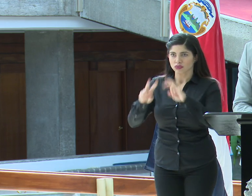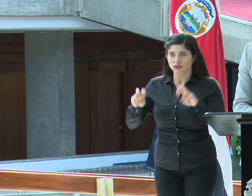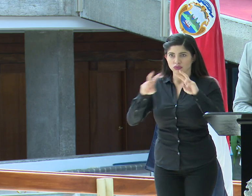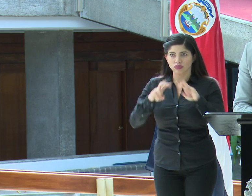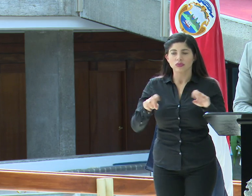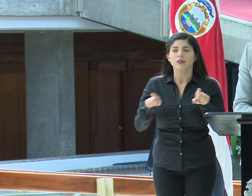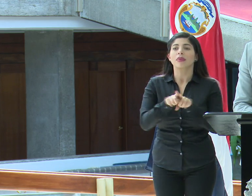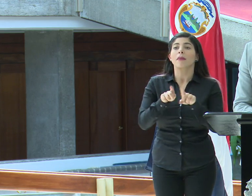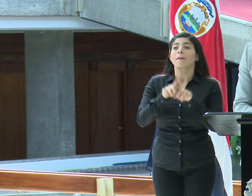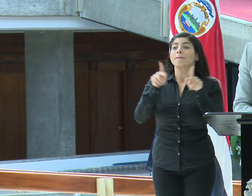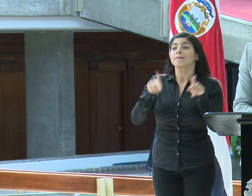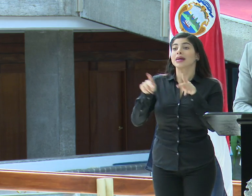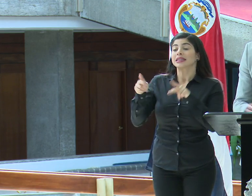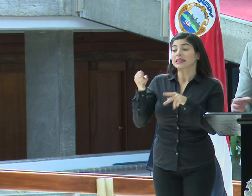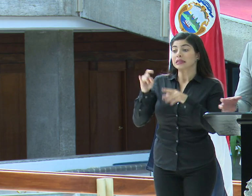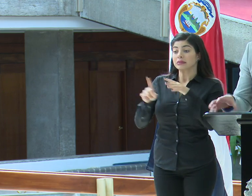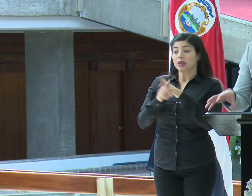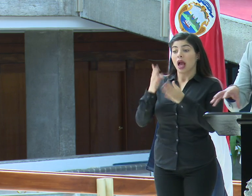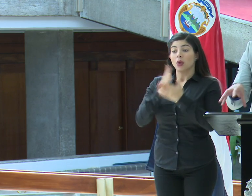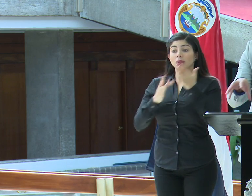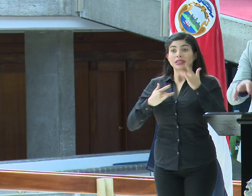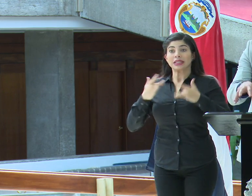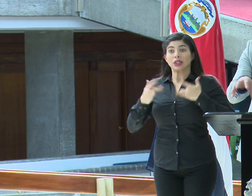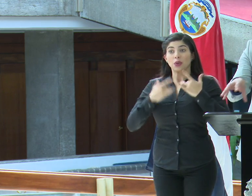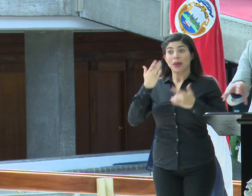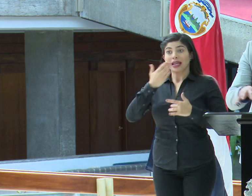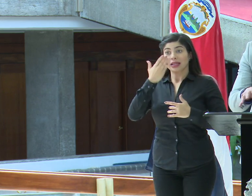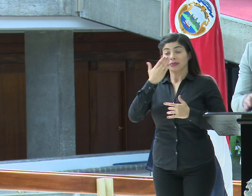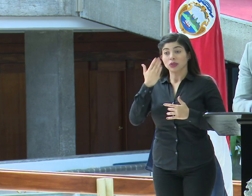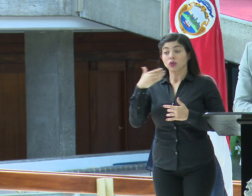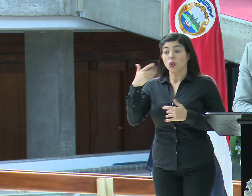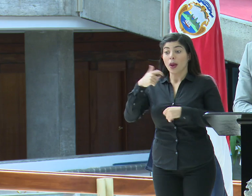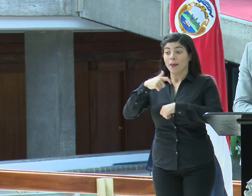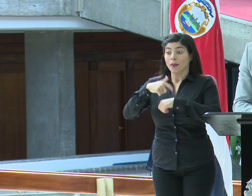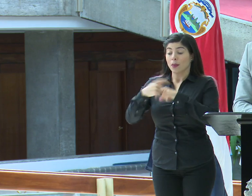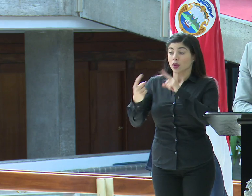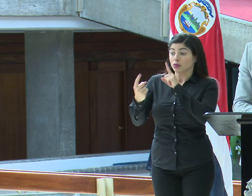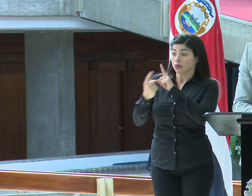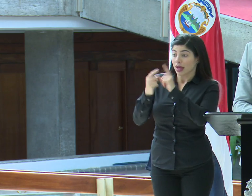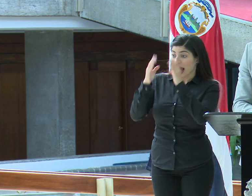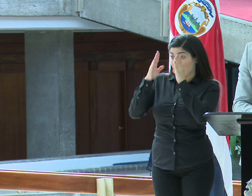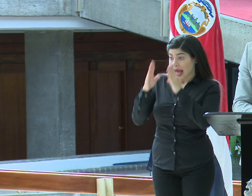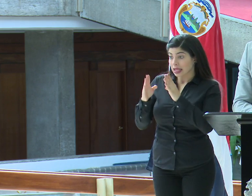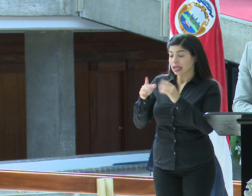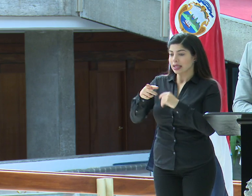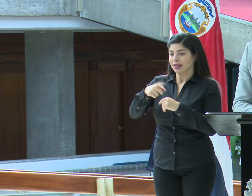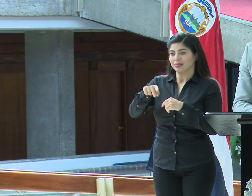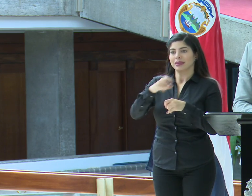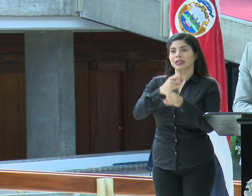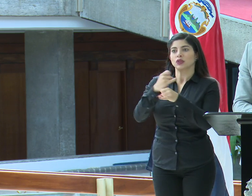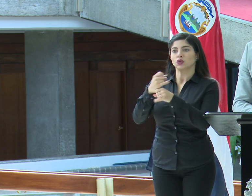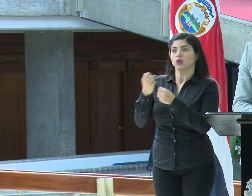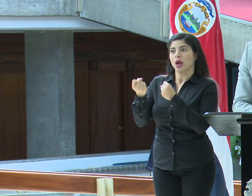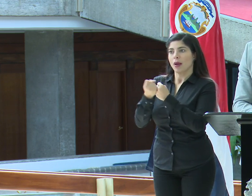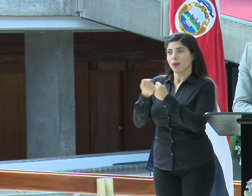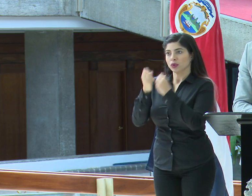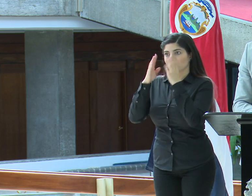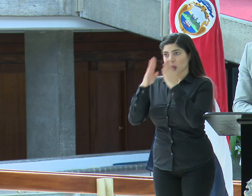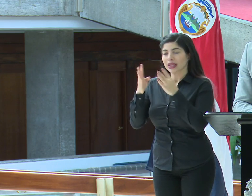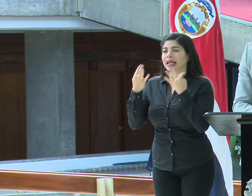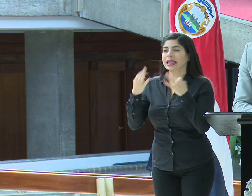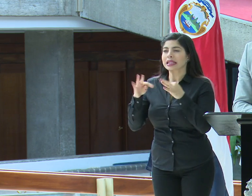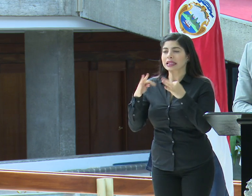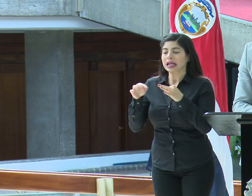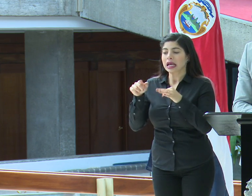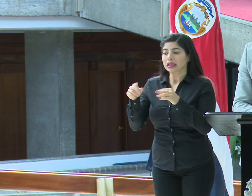también incluso de personas que presenten síntomas respiratorios, obviamente en el momento que se atienden con el apoyo de esas instituciones y tratar de